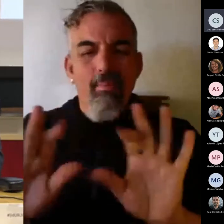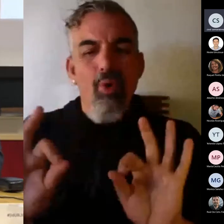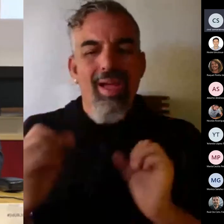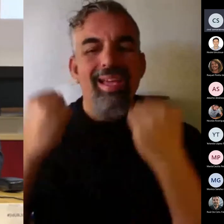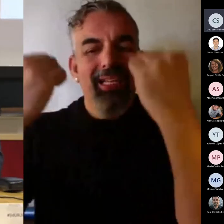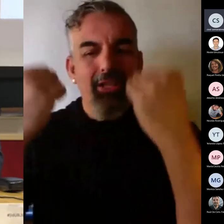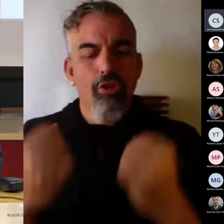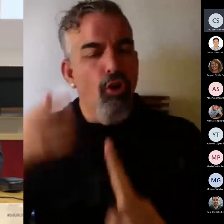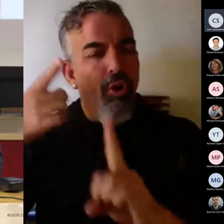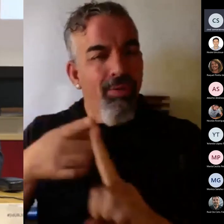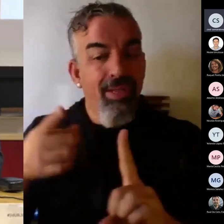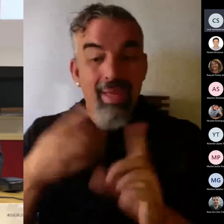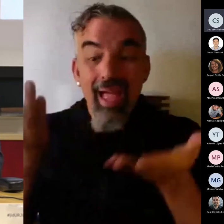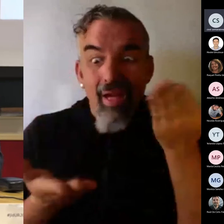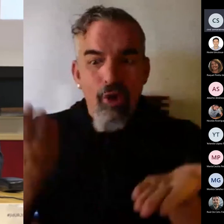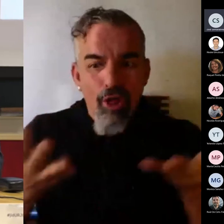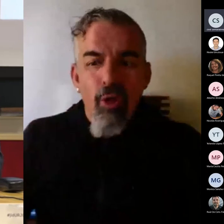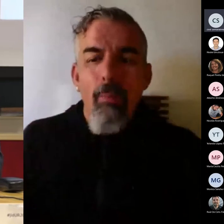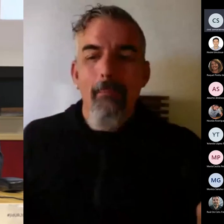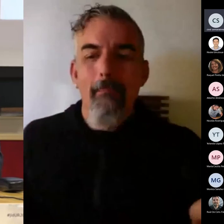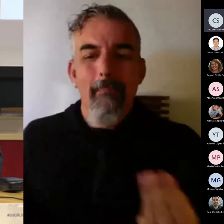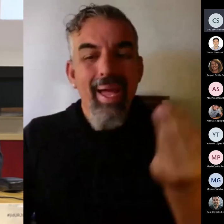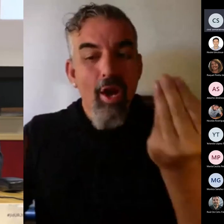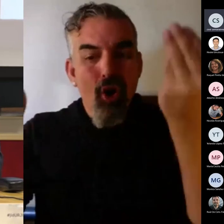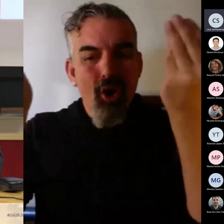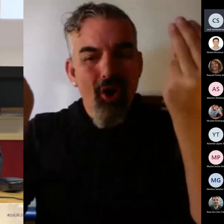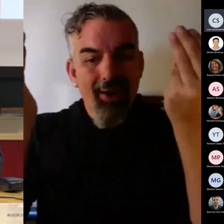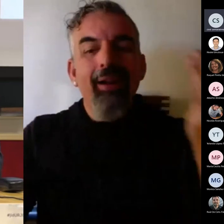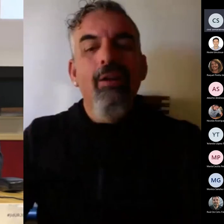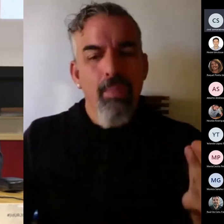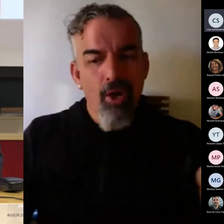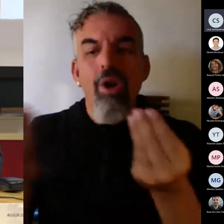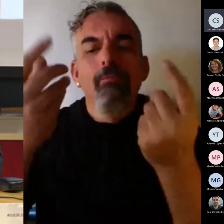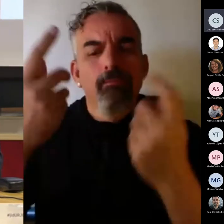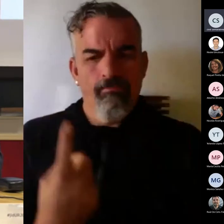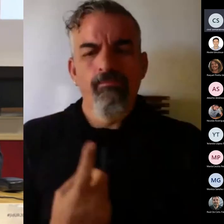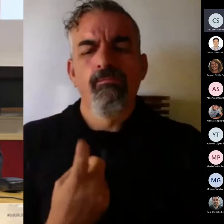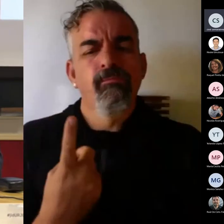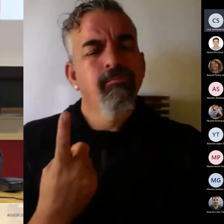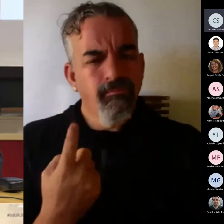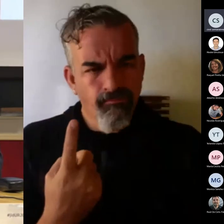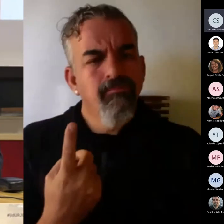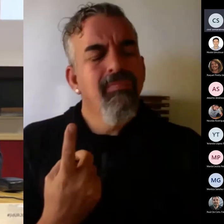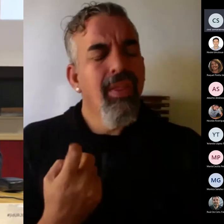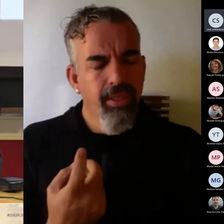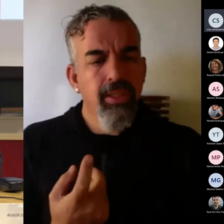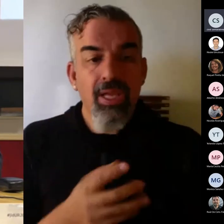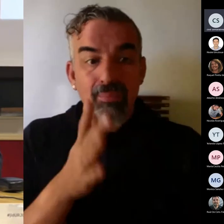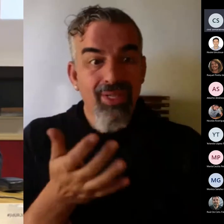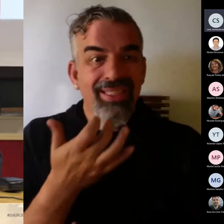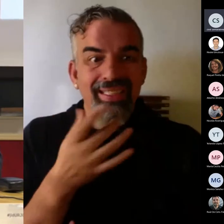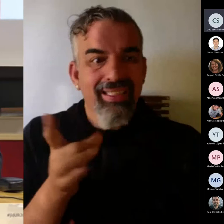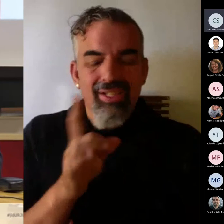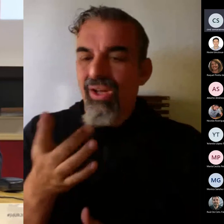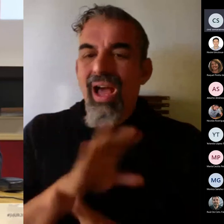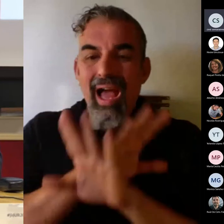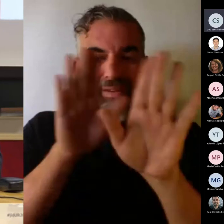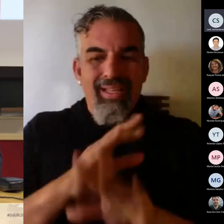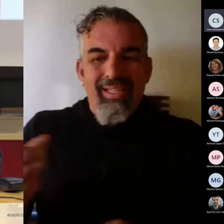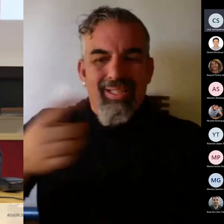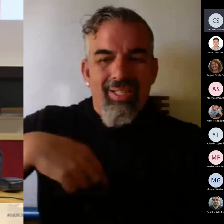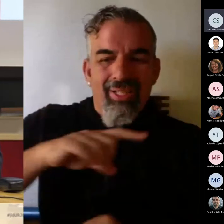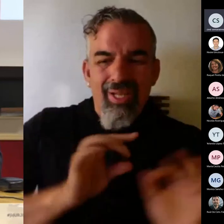la evaluación es absolutamente necesario, porque si no, las inercias que tenemos